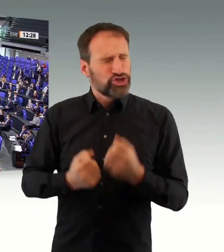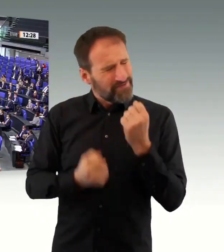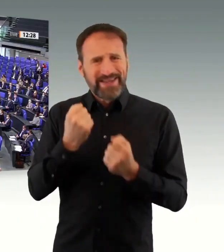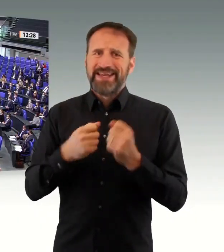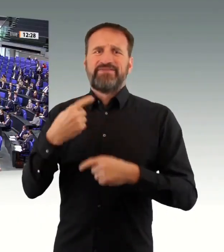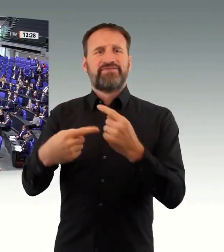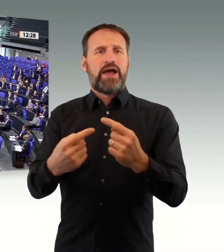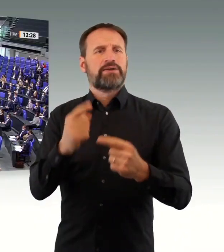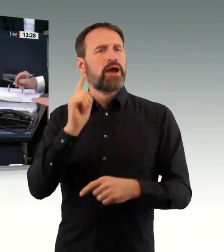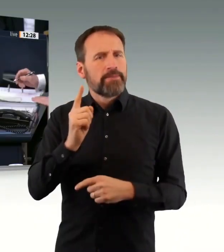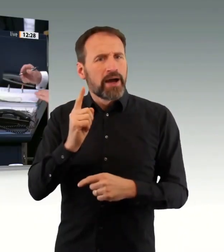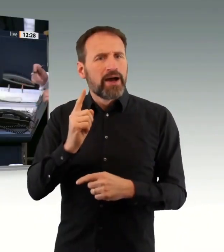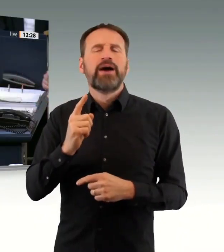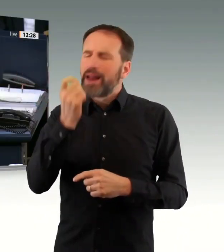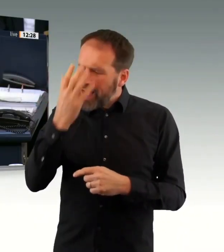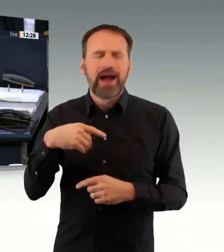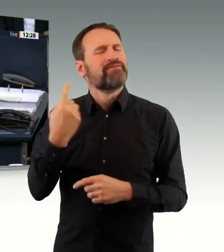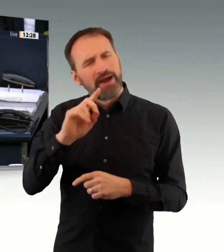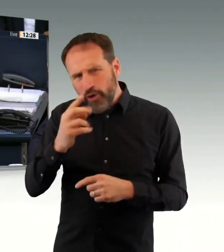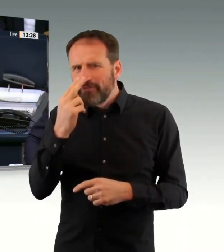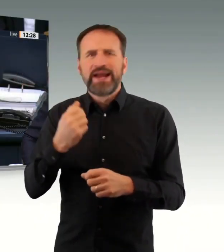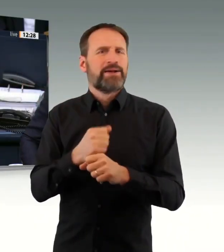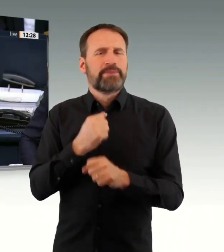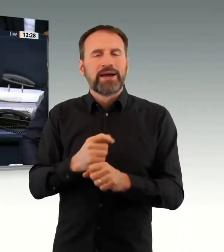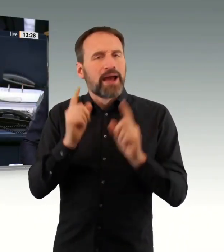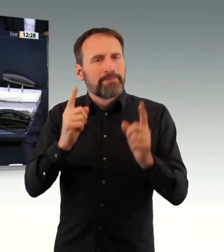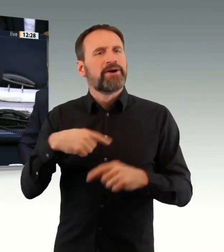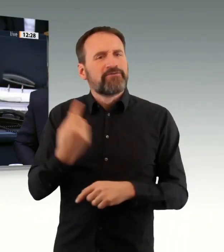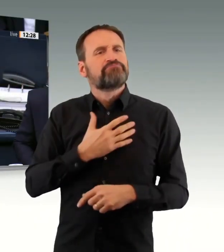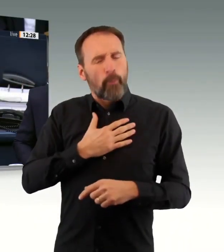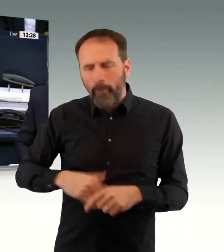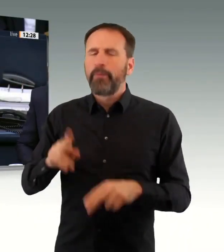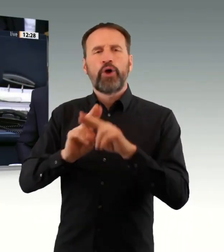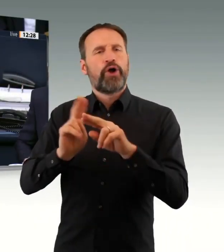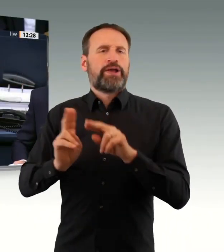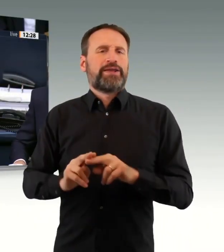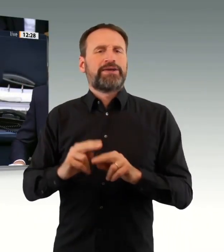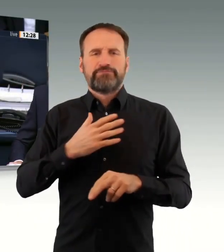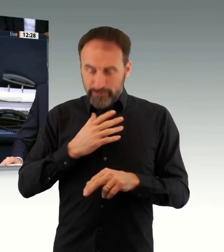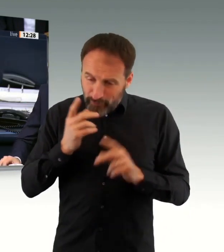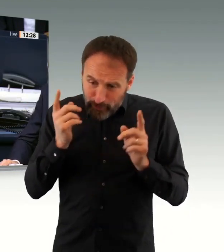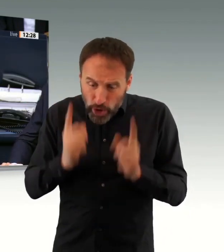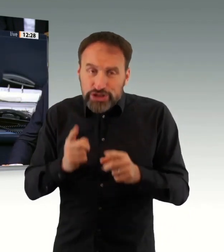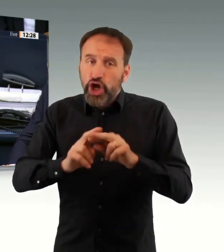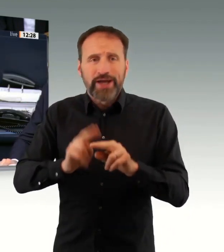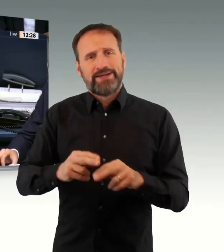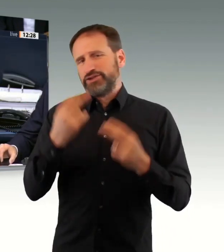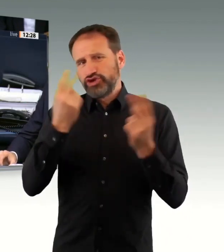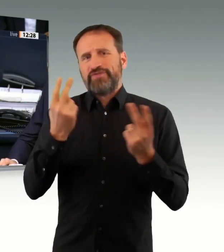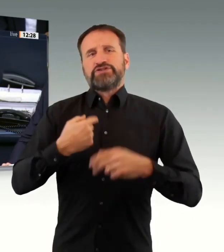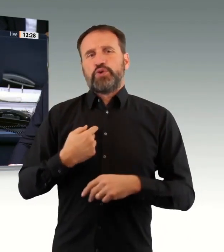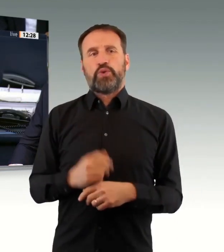Bevor ich die nächste Rednerin aufrufe, möchte ich noch einmal kurz darauf hinweisen, es hilft uns allen, vor allen Dingen